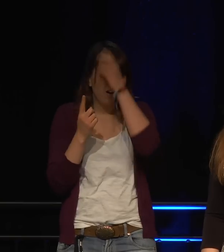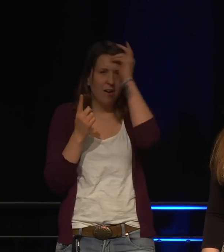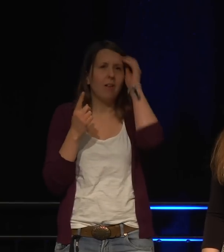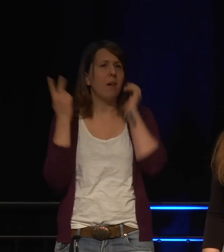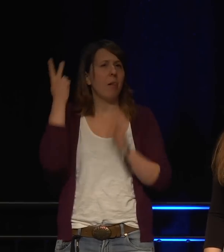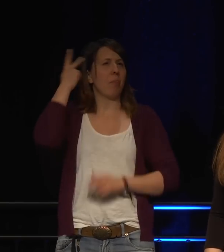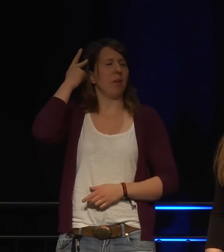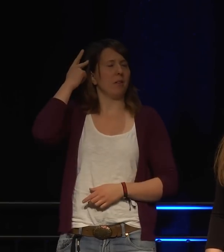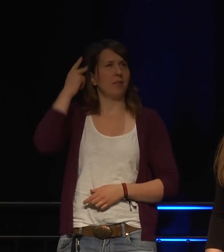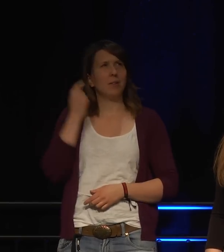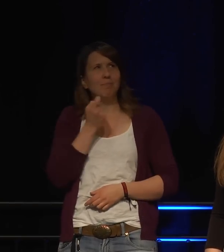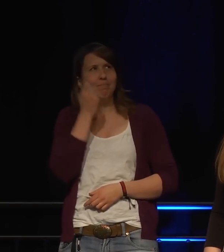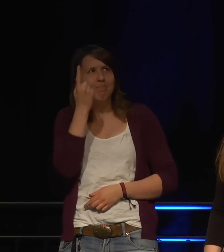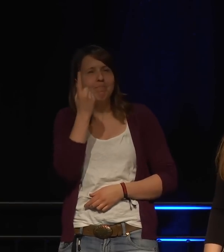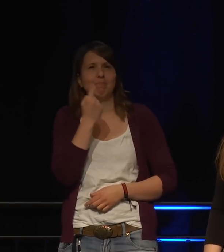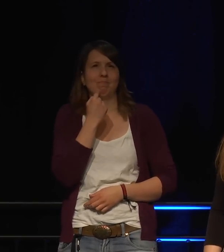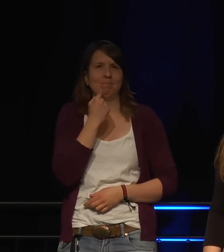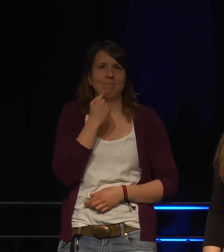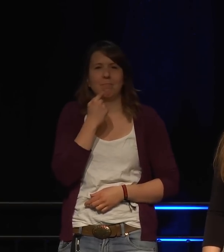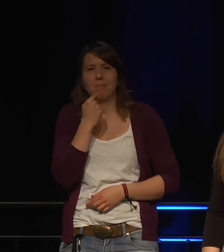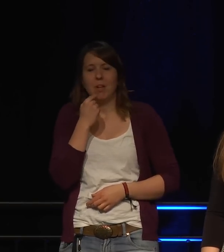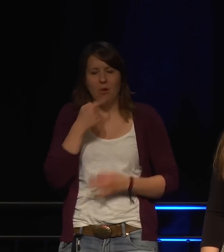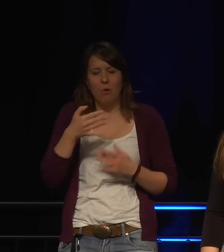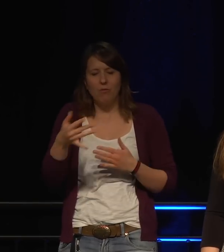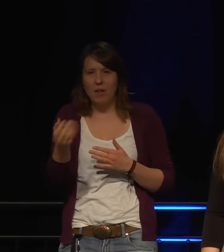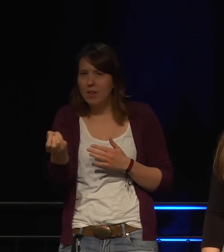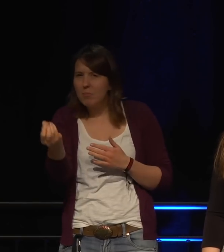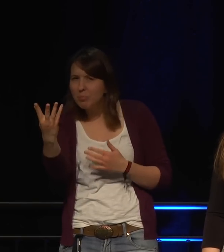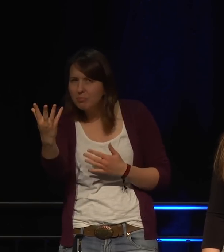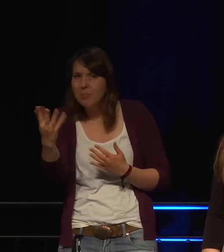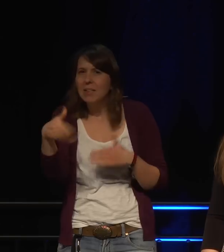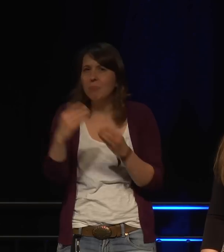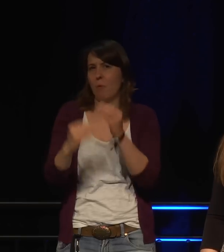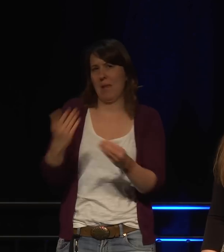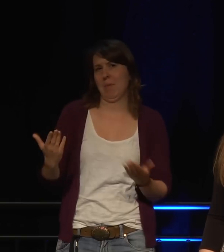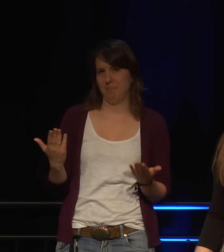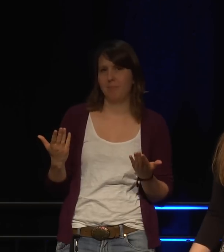Aber irgendwie hat uns gedämmert, das könnte vielleicht nicht so komisch werden.